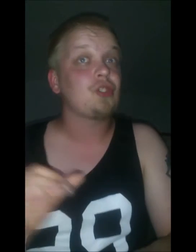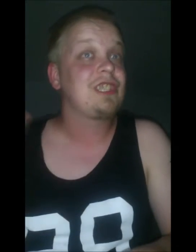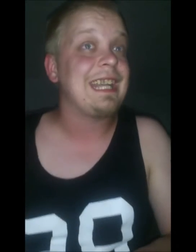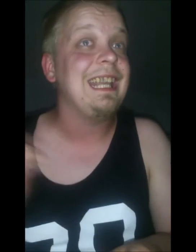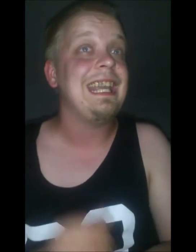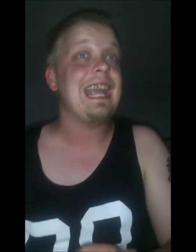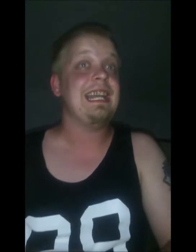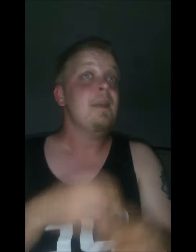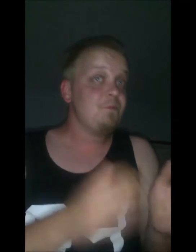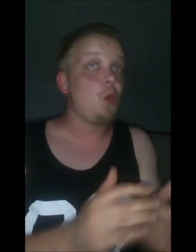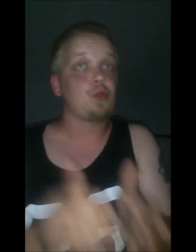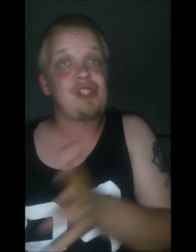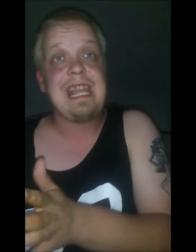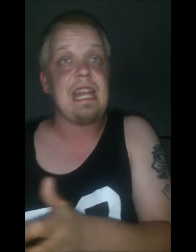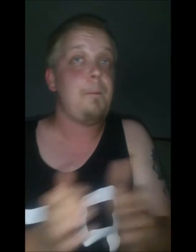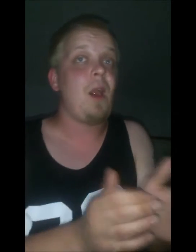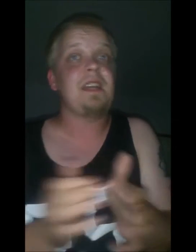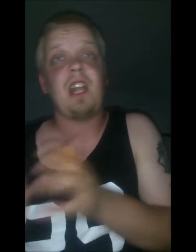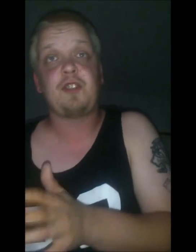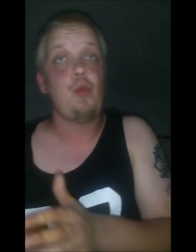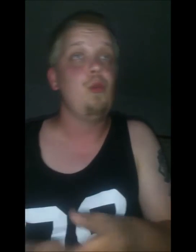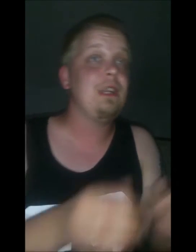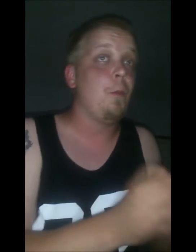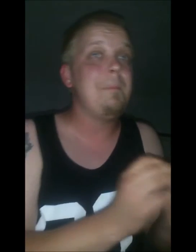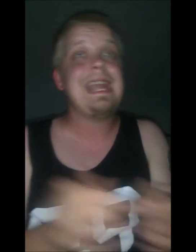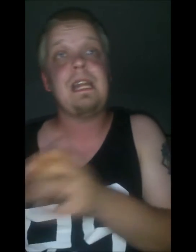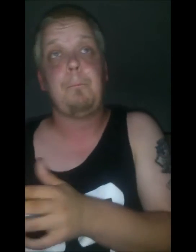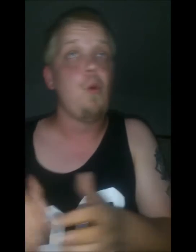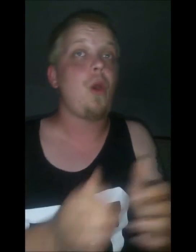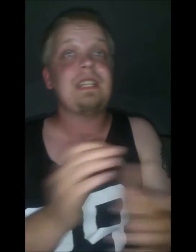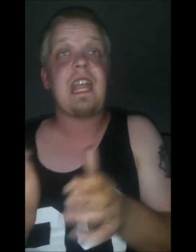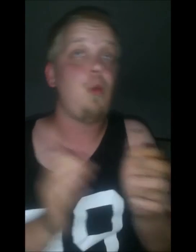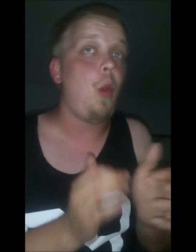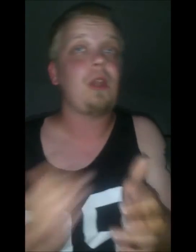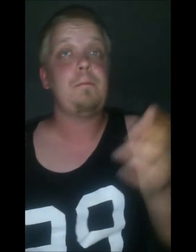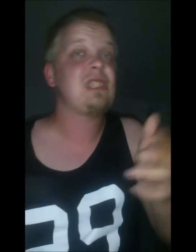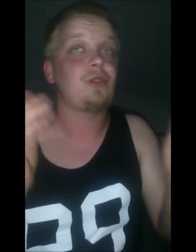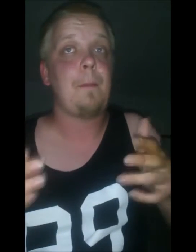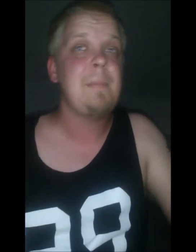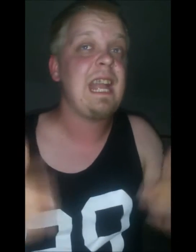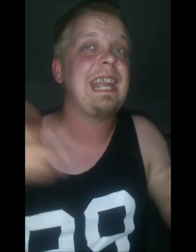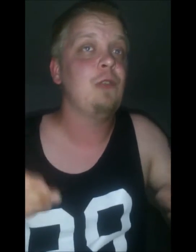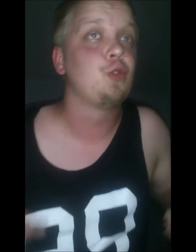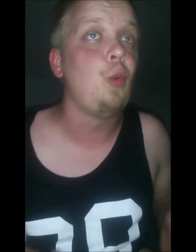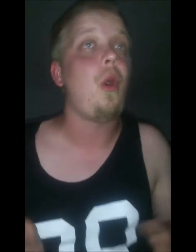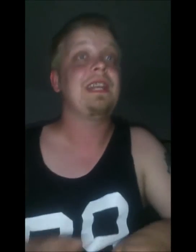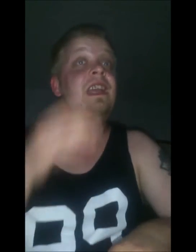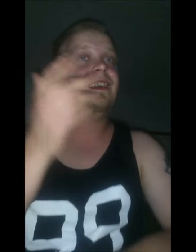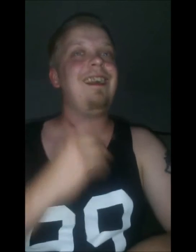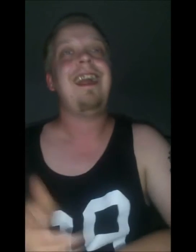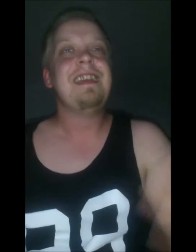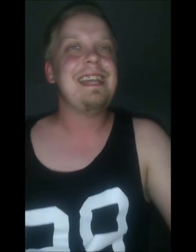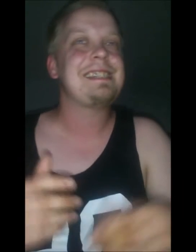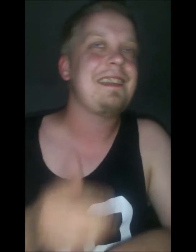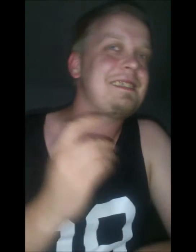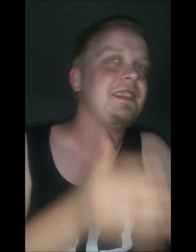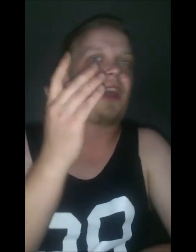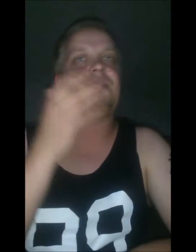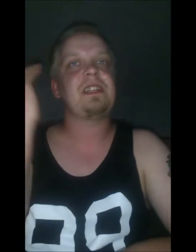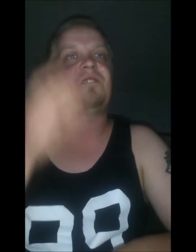notkeekin kieli Joukun sieni painaa duuni kun mieli Puoli ei huoli, missä on tän miehen keinu tuoli Ha ha, ei sellasii tarvita